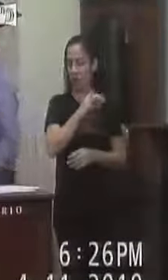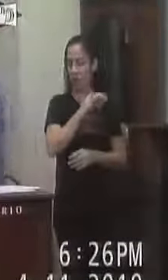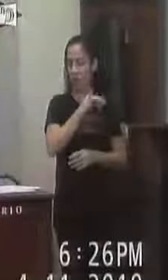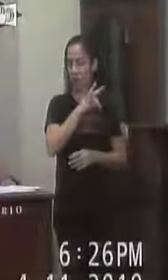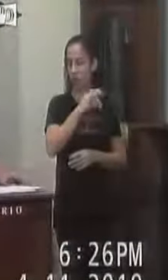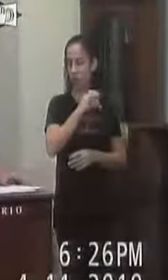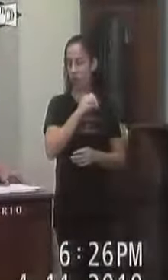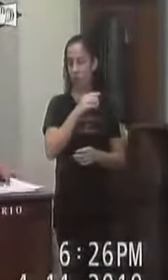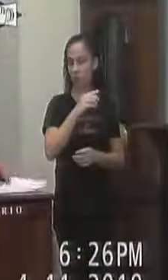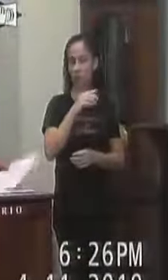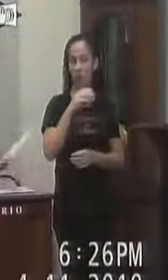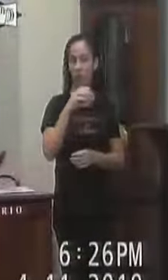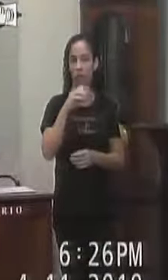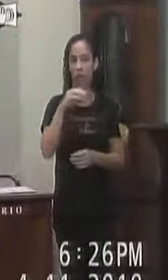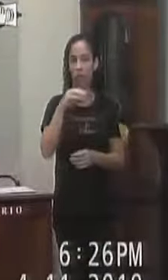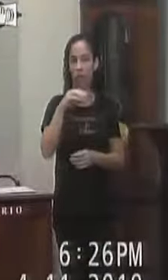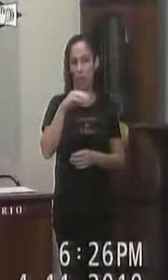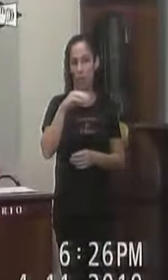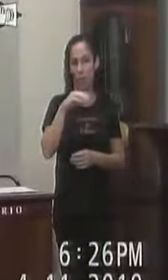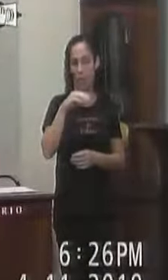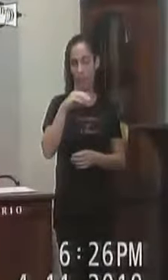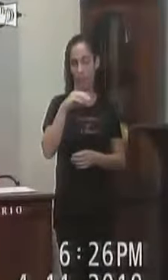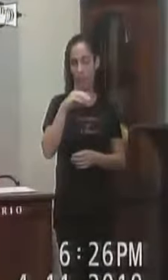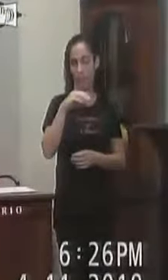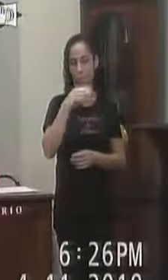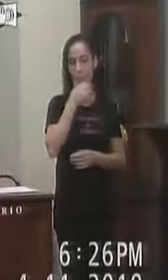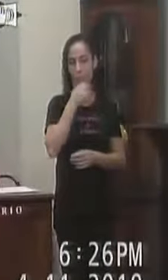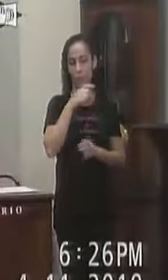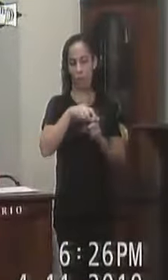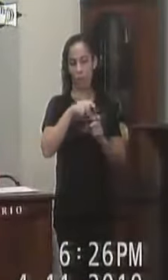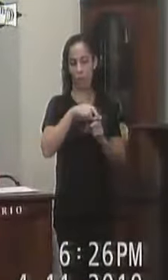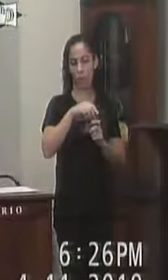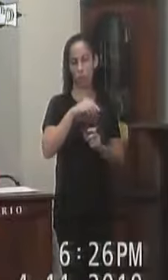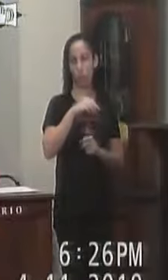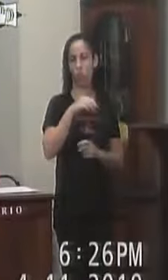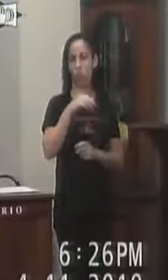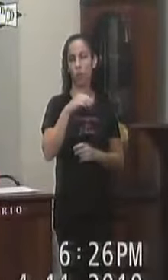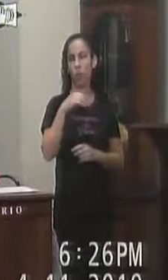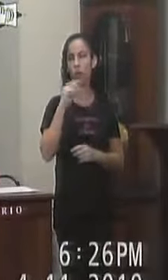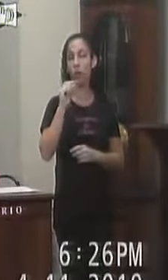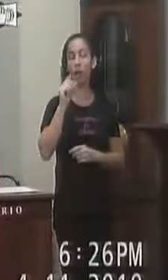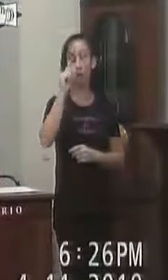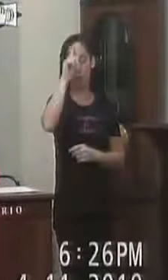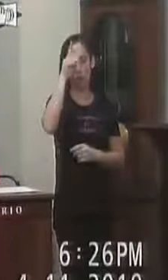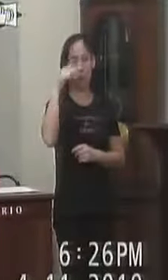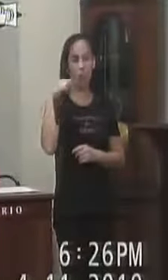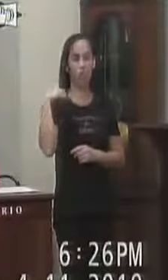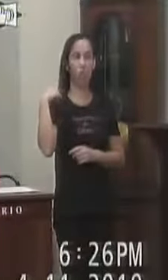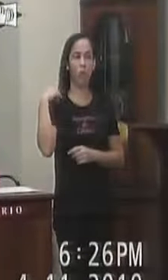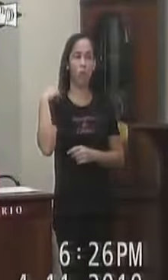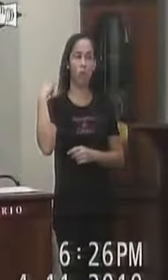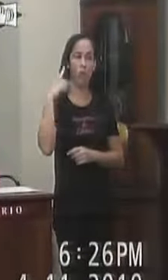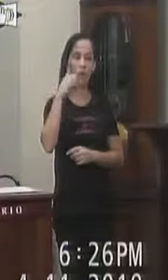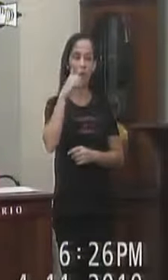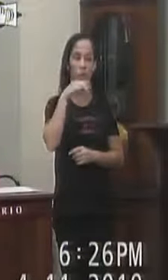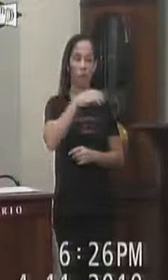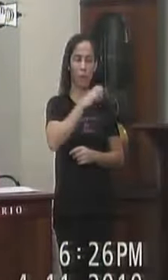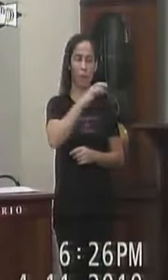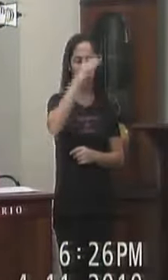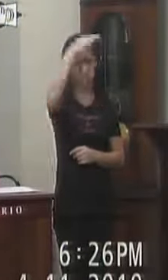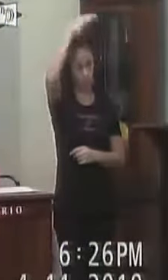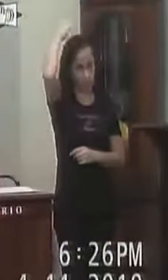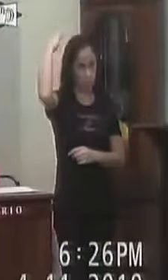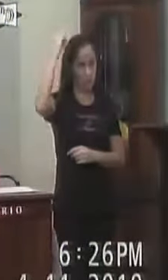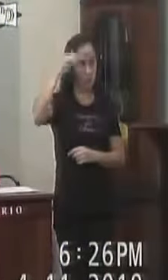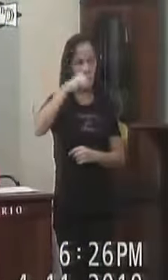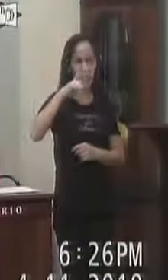Municipal Doutor Rodolfo Alves Miuard Do vereador Marcelo De Santa Isabel O presente Projeto de resolução Tem como finalidade Conceder o título